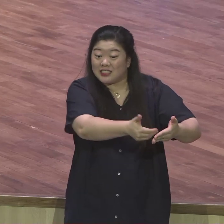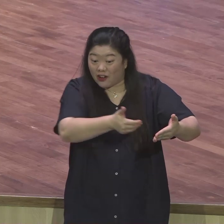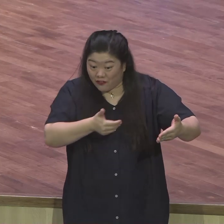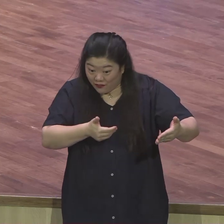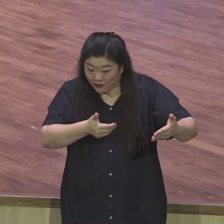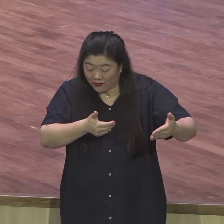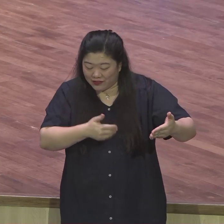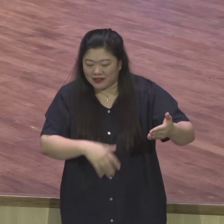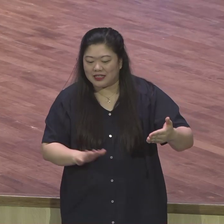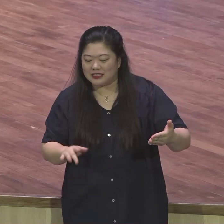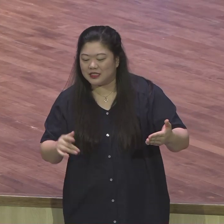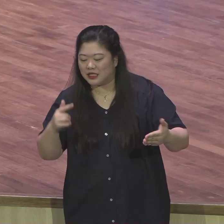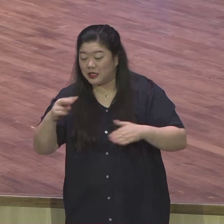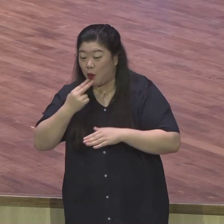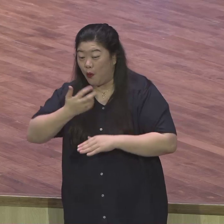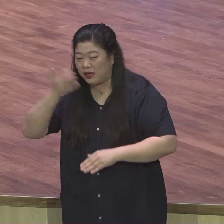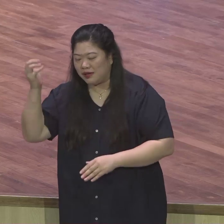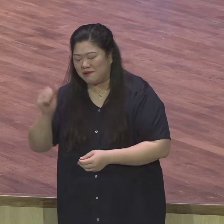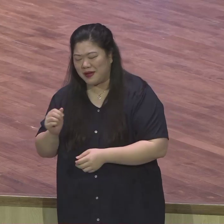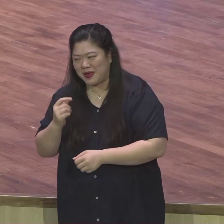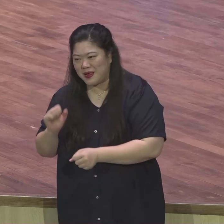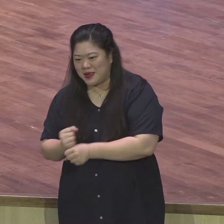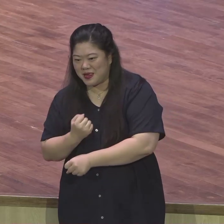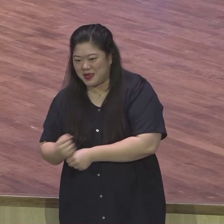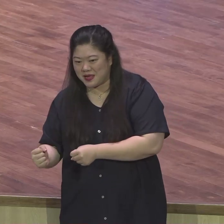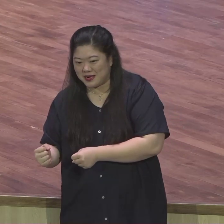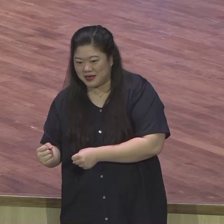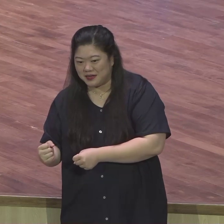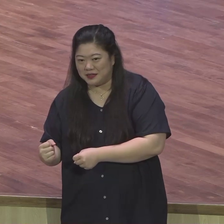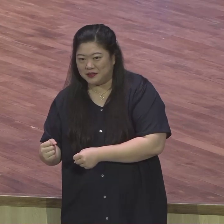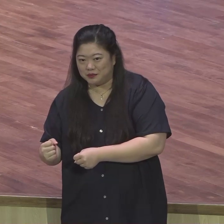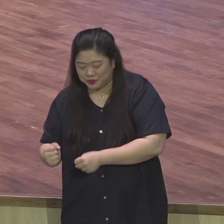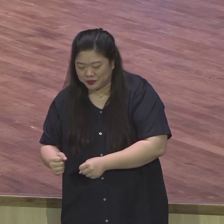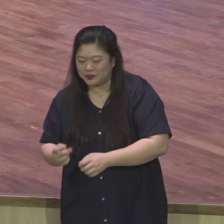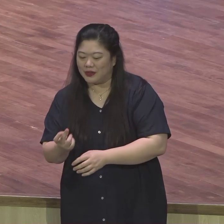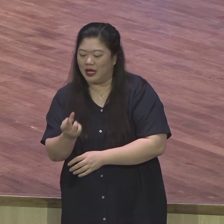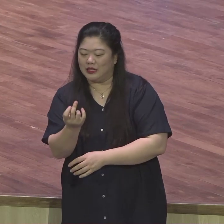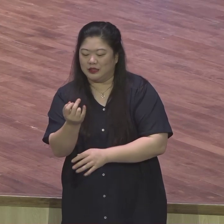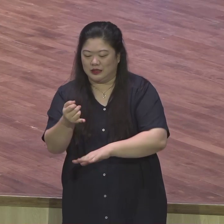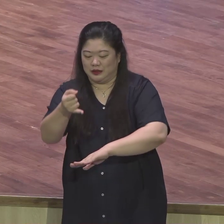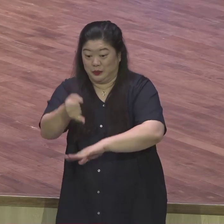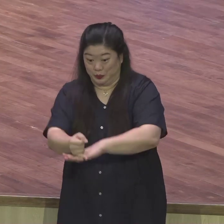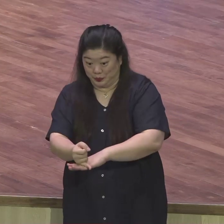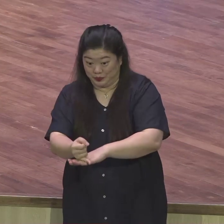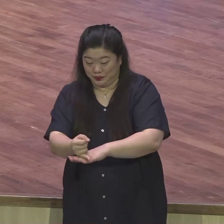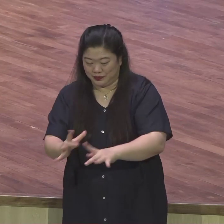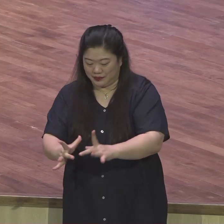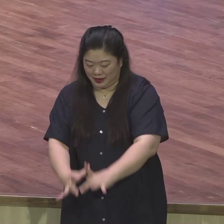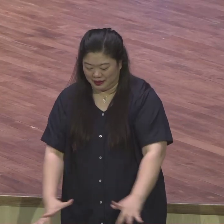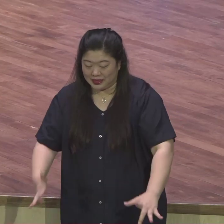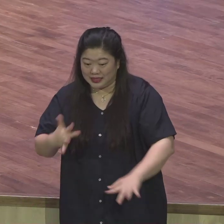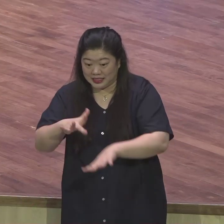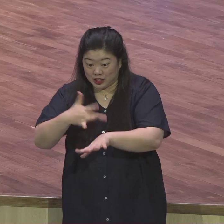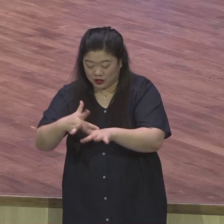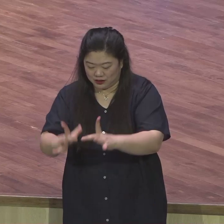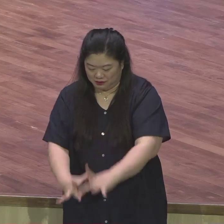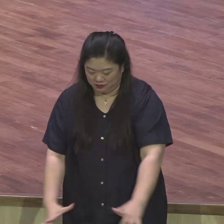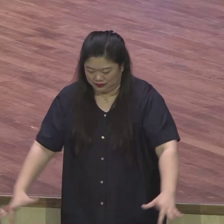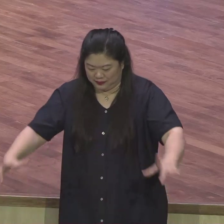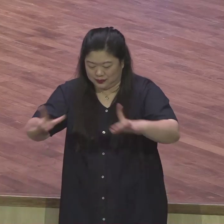쌀 자루에다가 곡식을 가득 넣고 돈 또 다시 살사로운 곡식